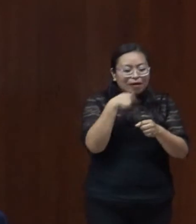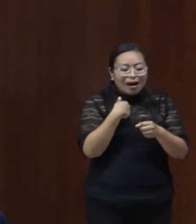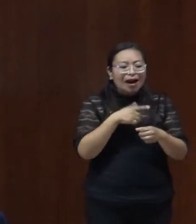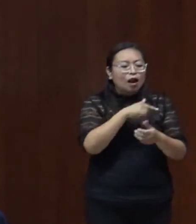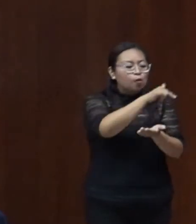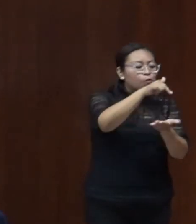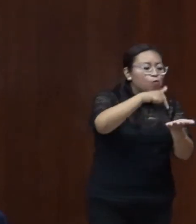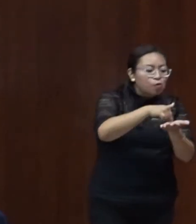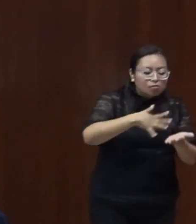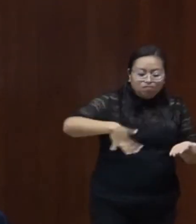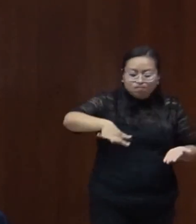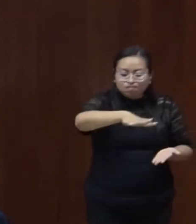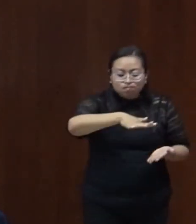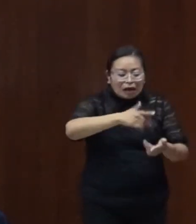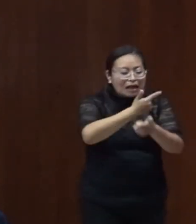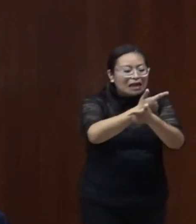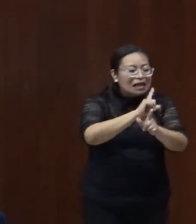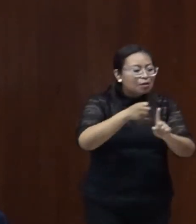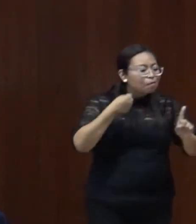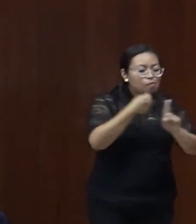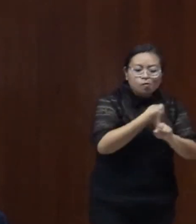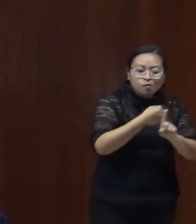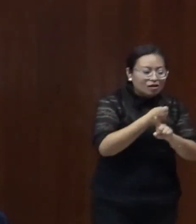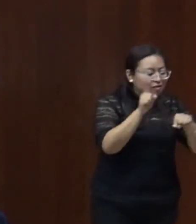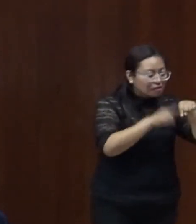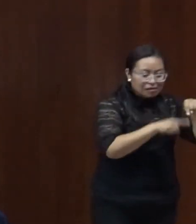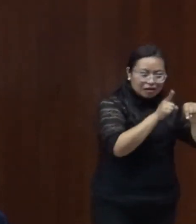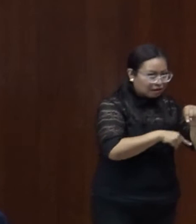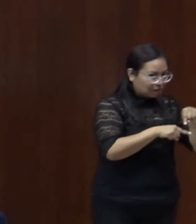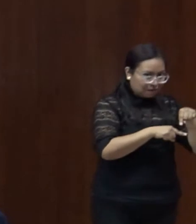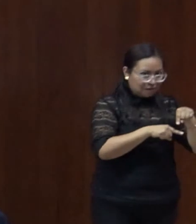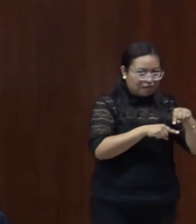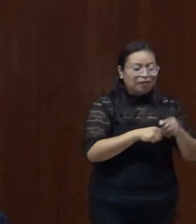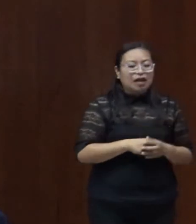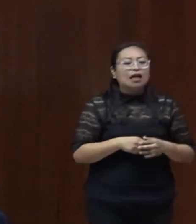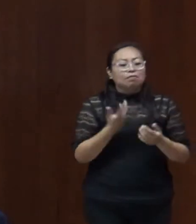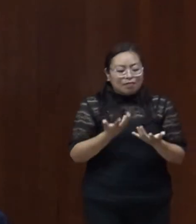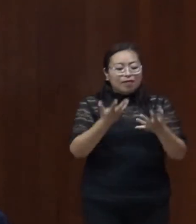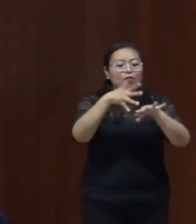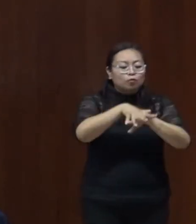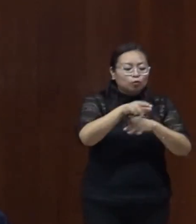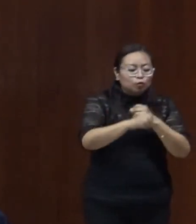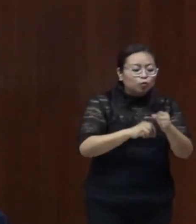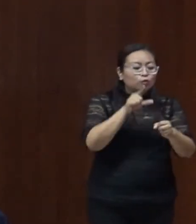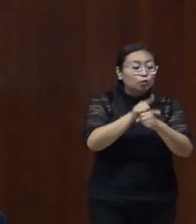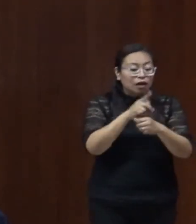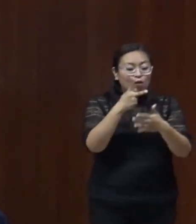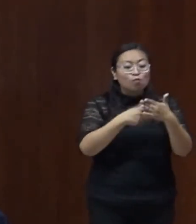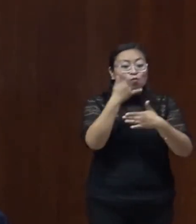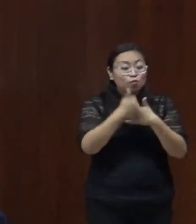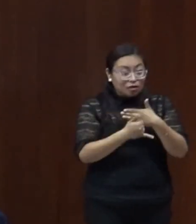de Violencia para y con las Mujeres con Discapacidad, Cartografía Interseccional para la Inclusión Social. Es un proyecto